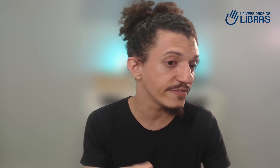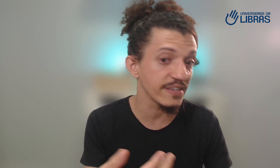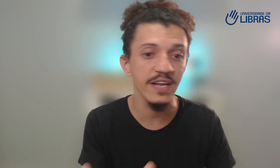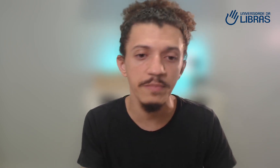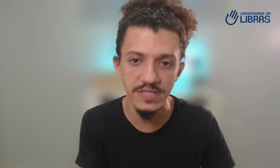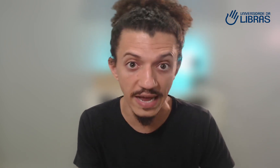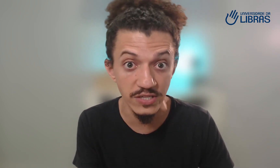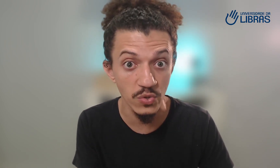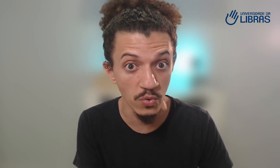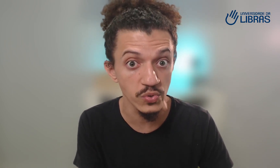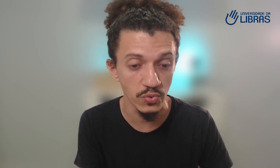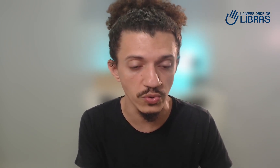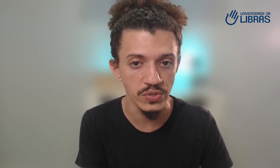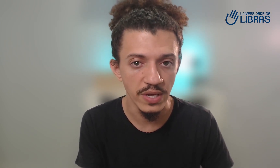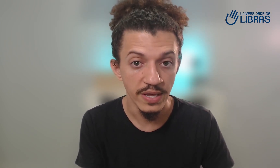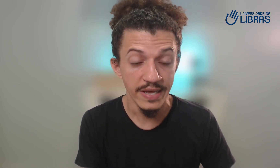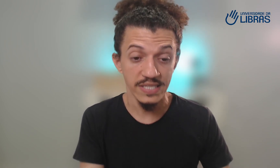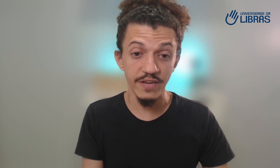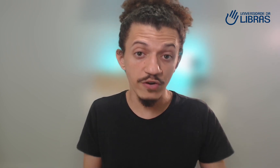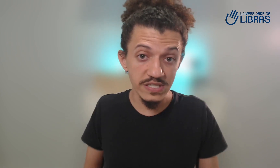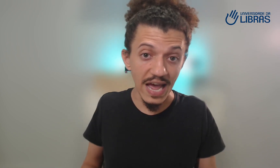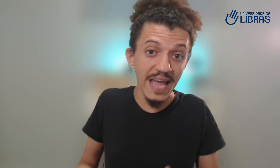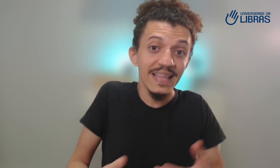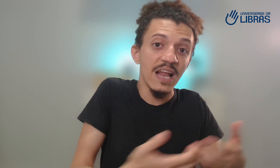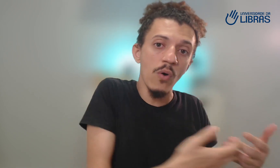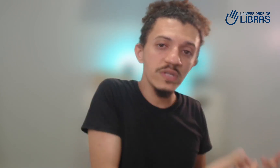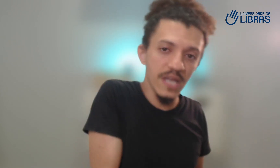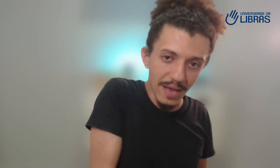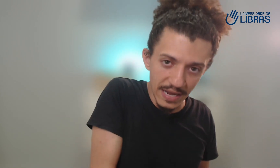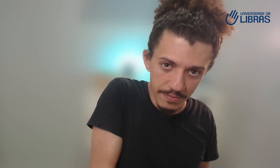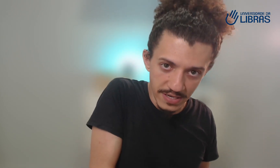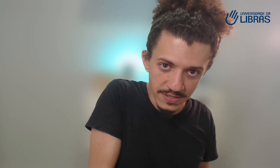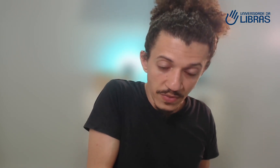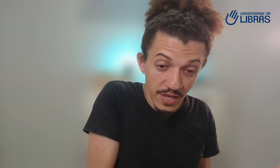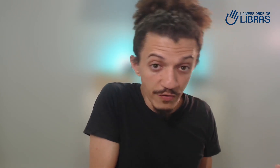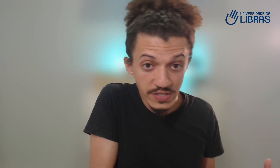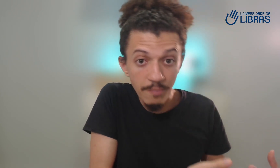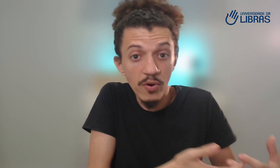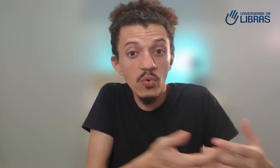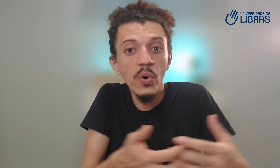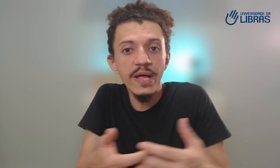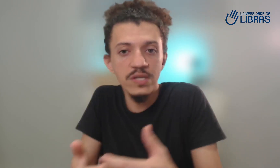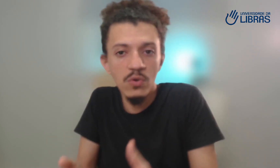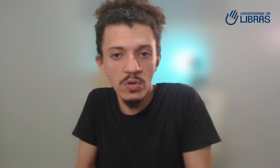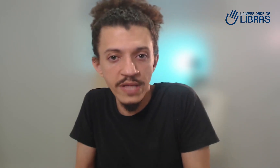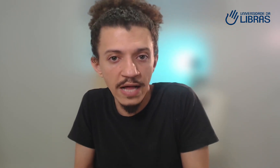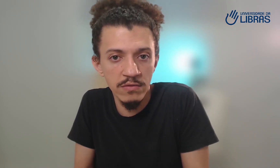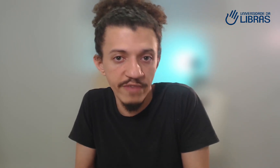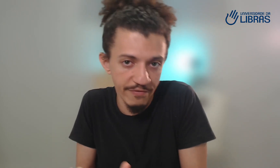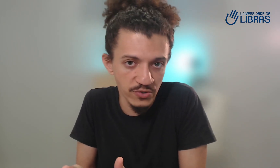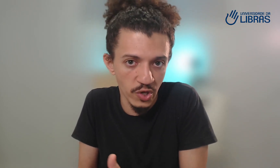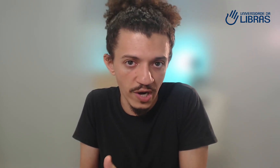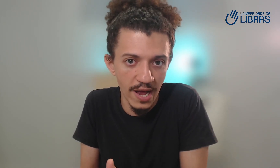fazer amizade com os surdos. Se você ainda não sabe a Libras e você procura esse contato, vai funcionar?